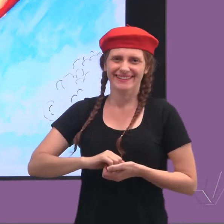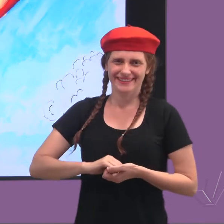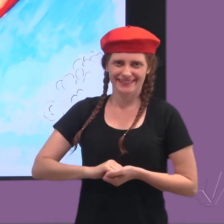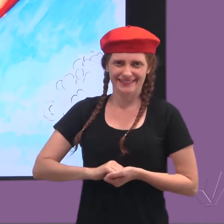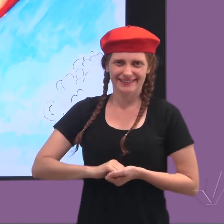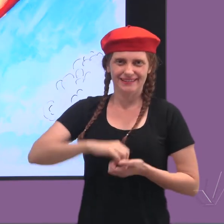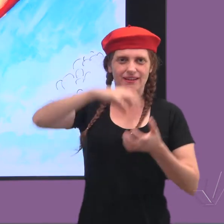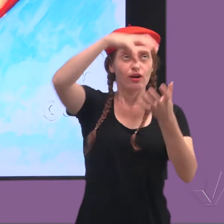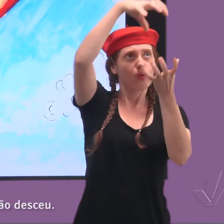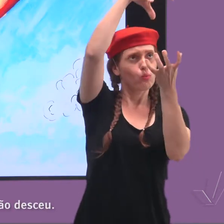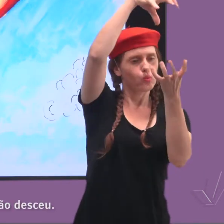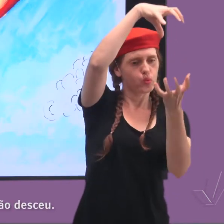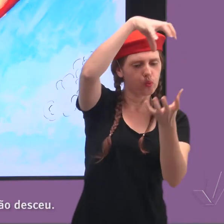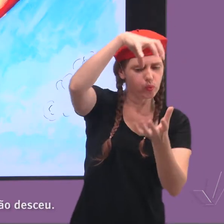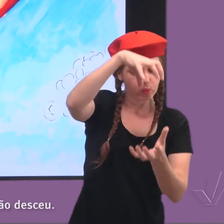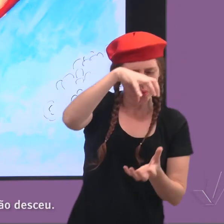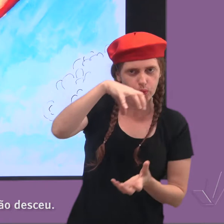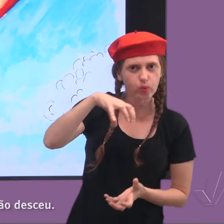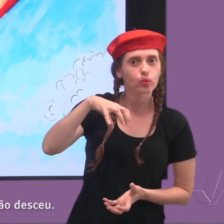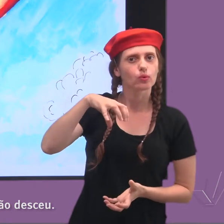O balão desceu.